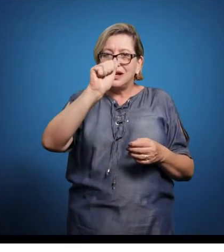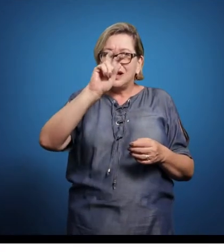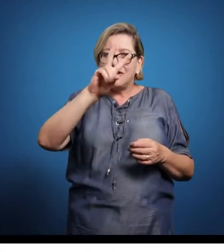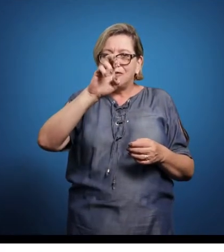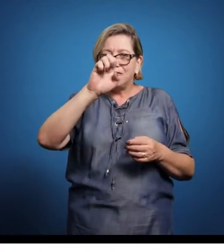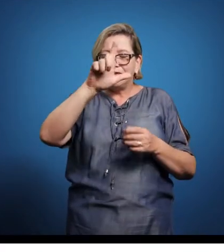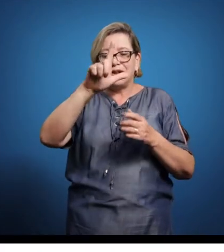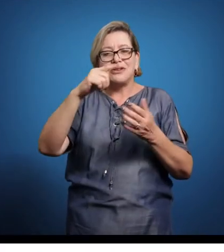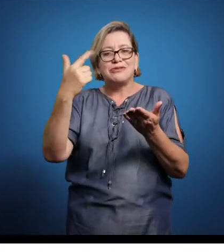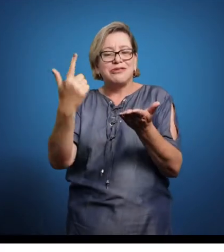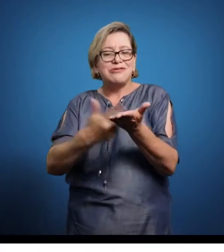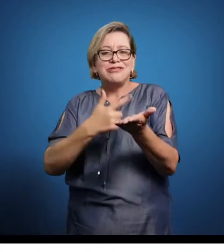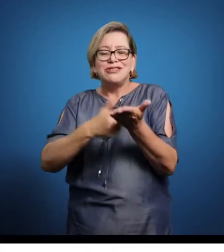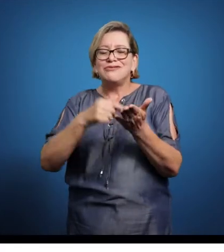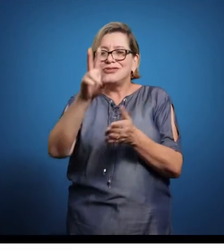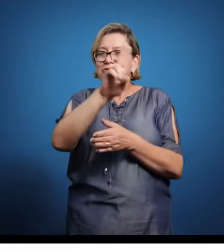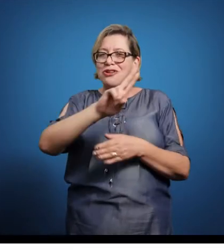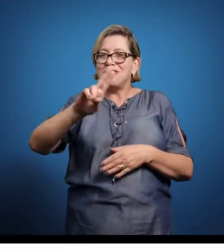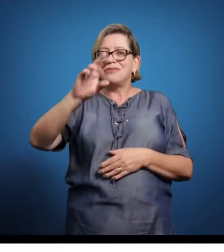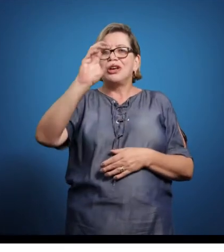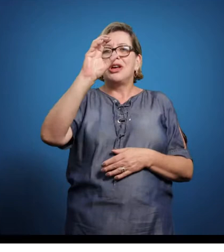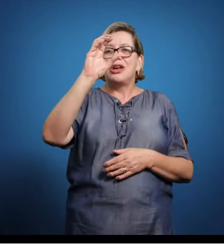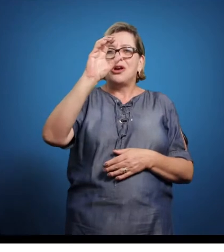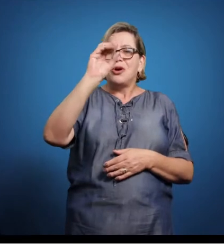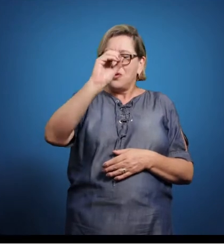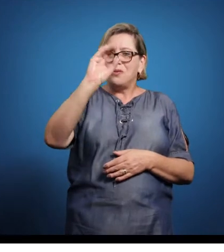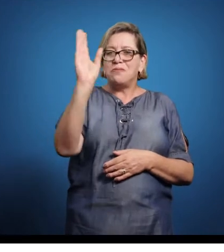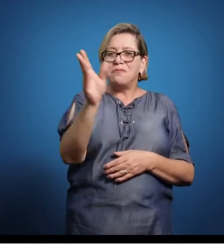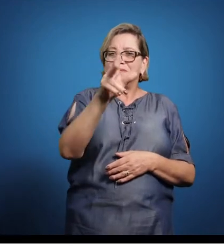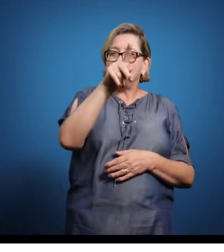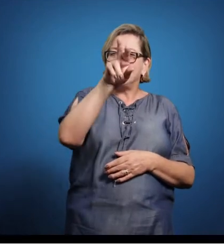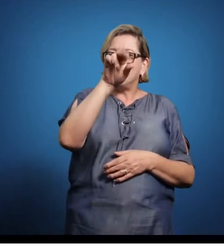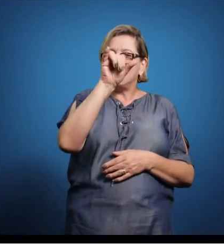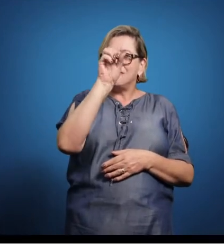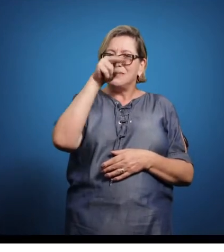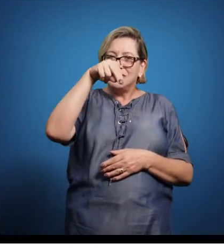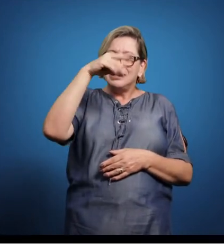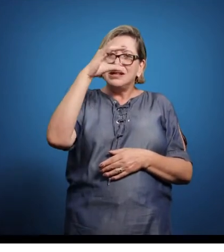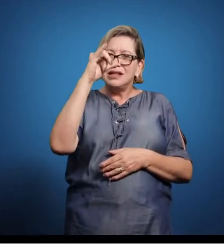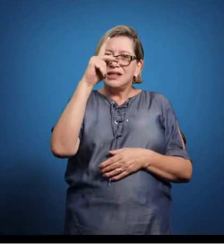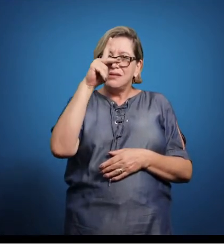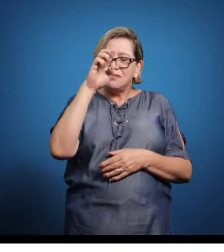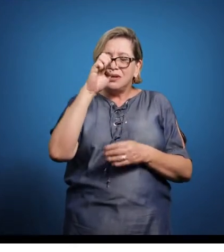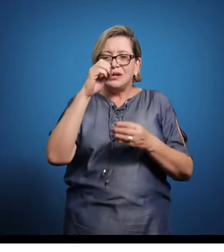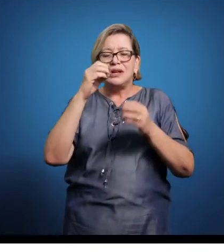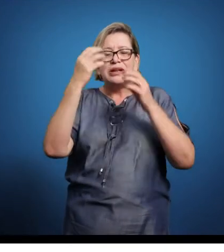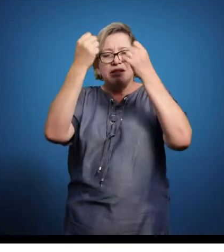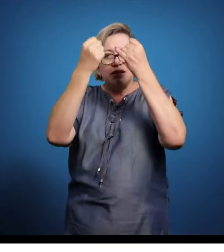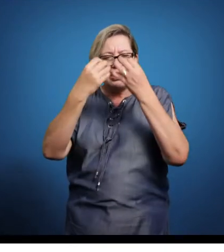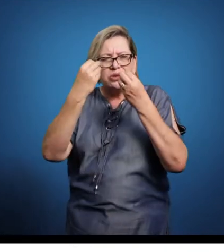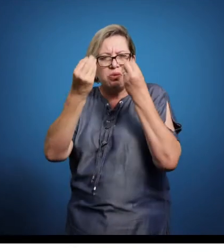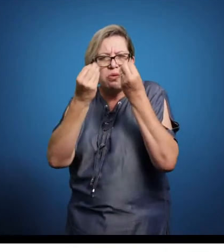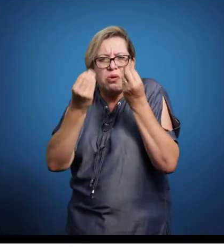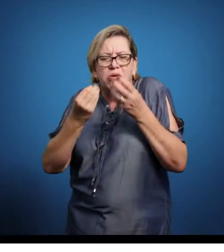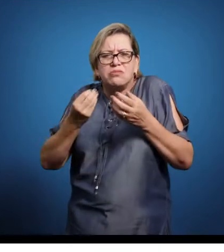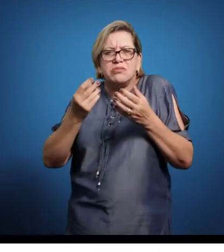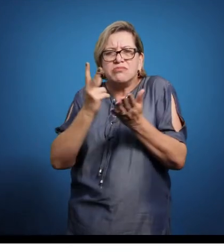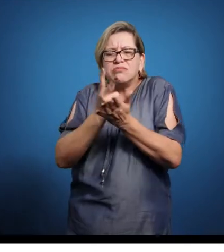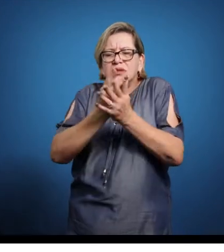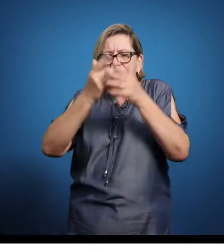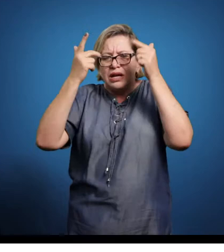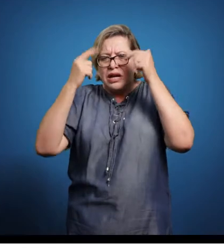príncipe ou um rei não cair diante de rebeliões, de revoltas, de invasões estrangeiras.